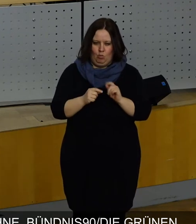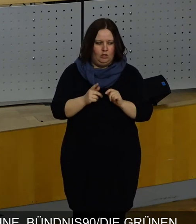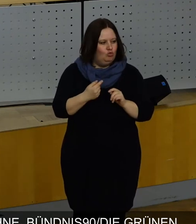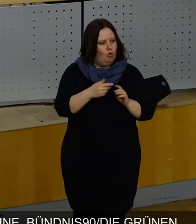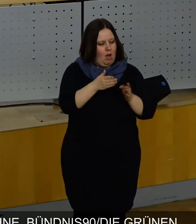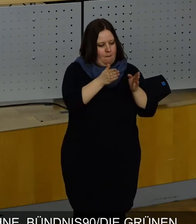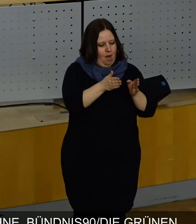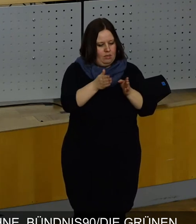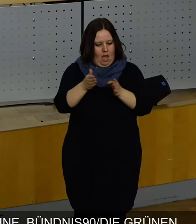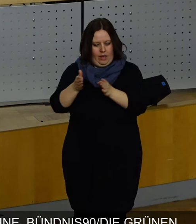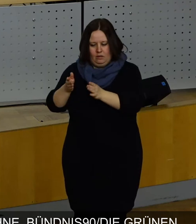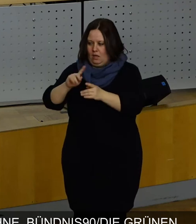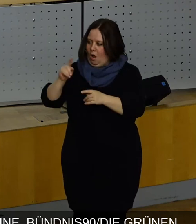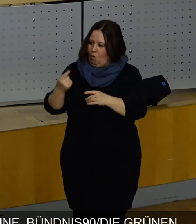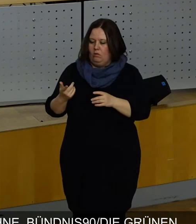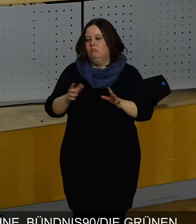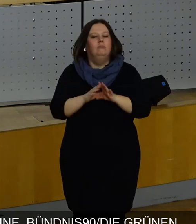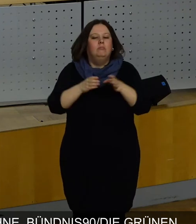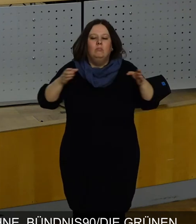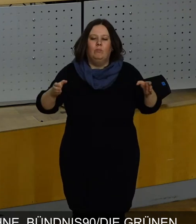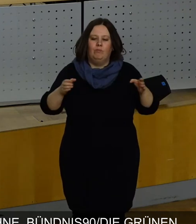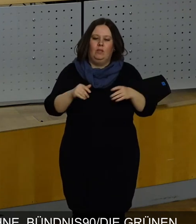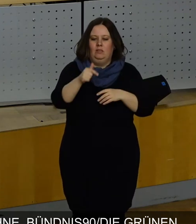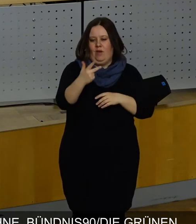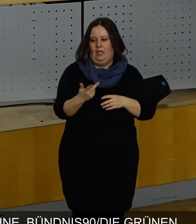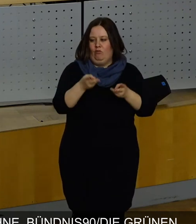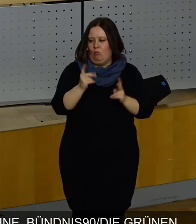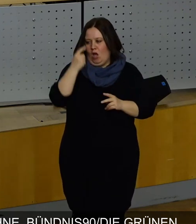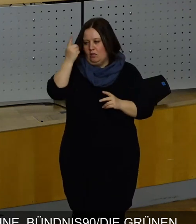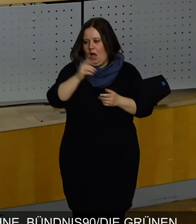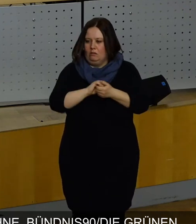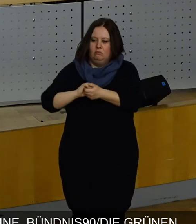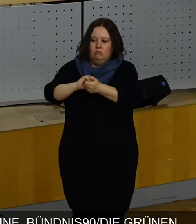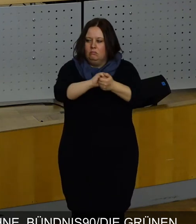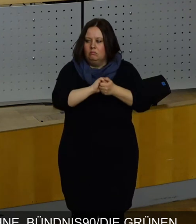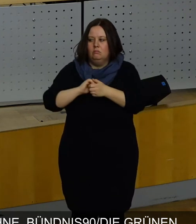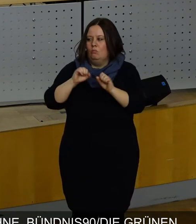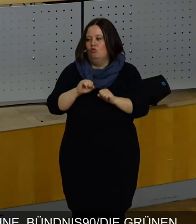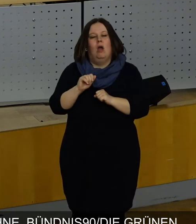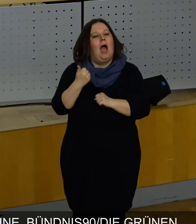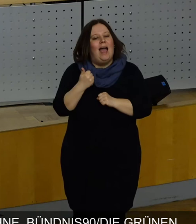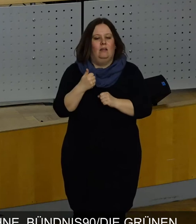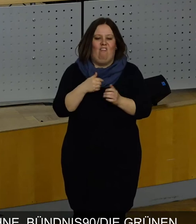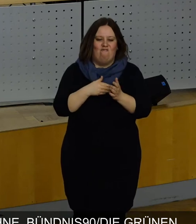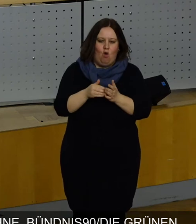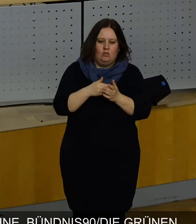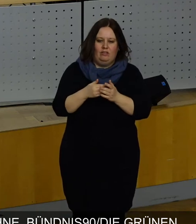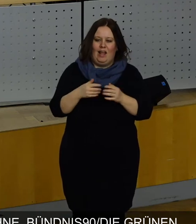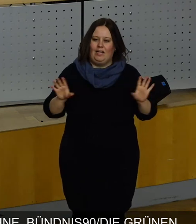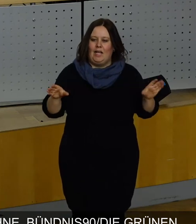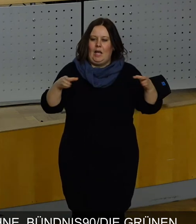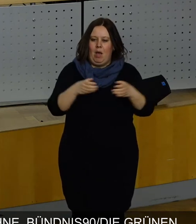Parteigrenzen hinaus, genauer gesagt über zwei Drittel des Stadtrates hinweg gelungen ist, sich auf eine Fortsetzung einer